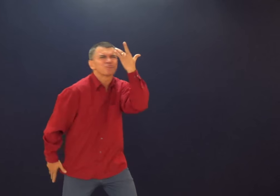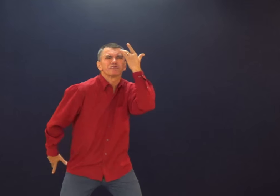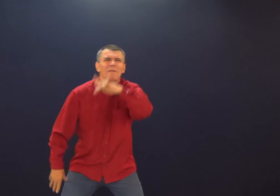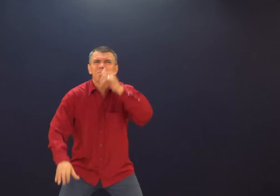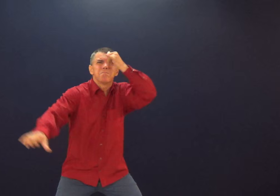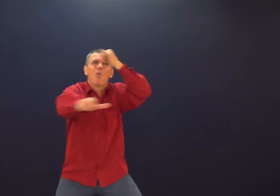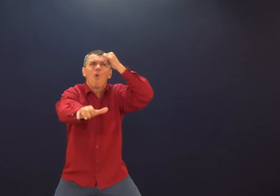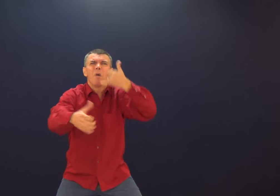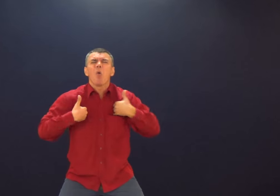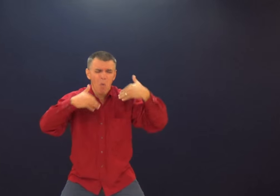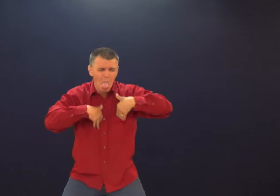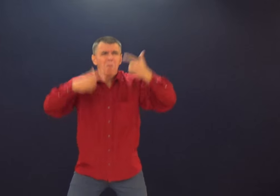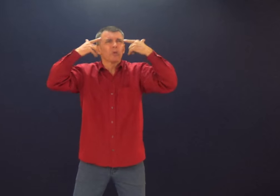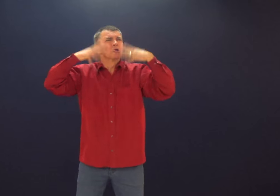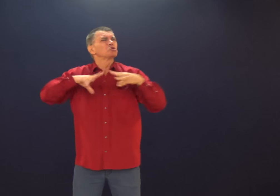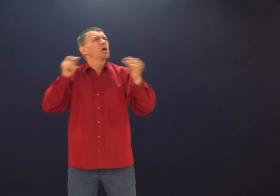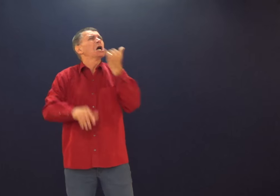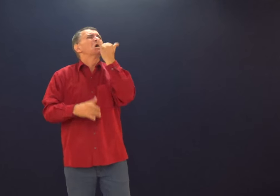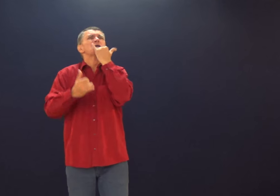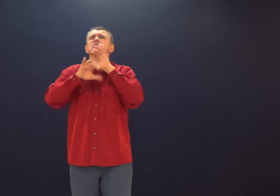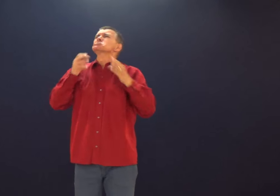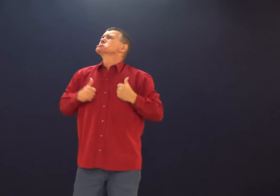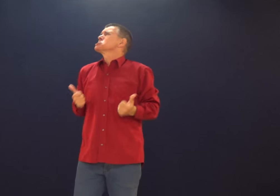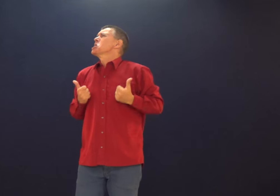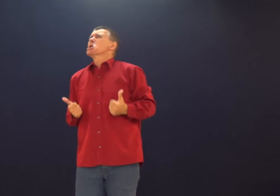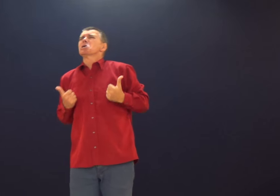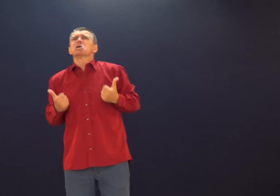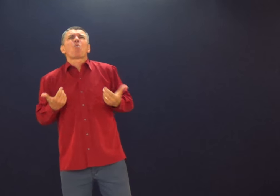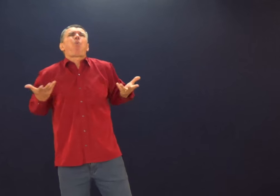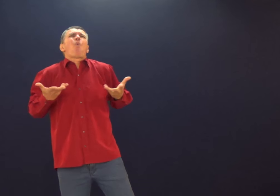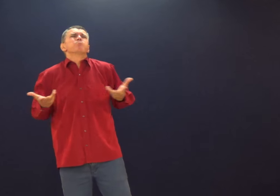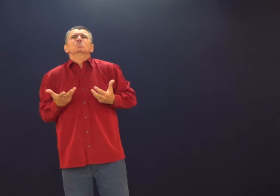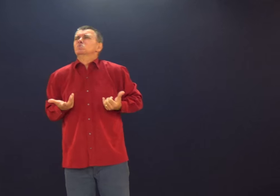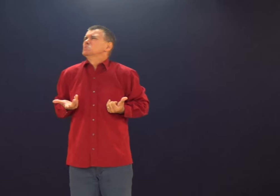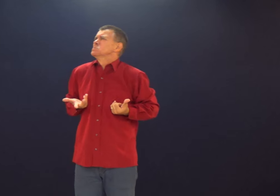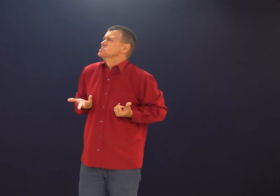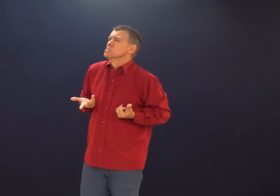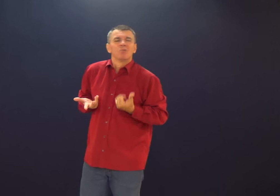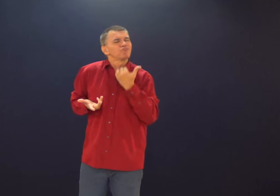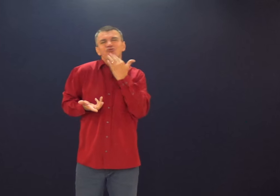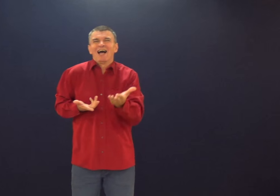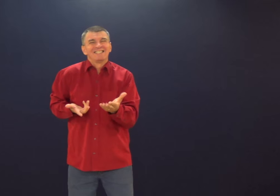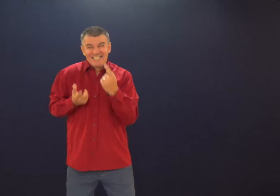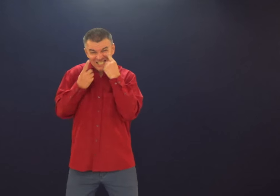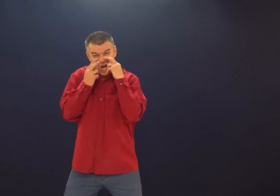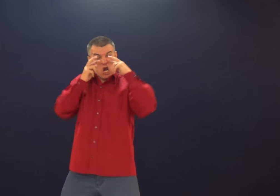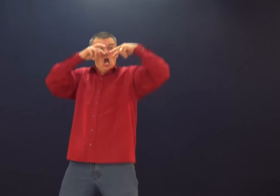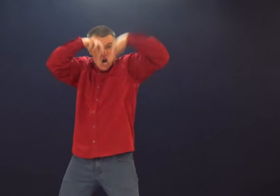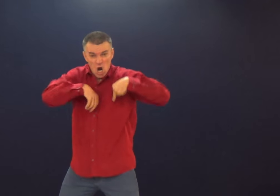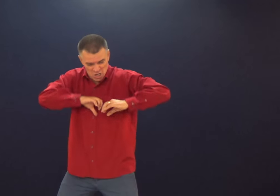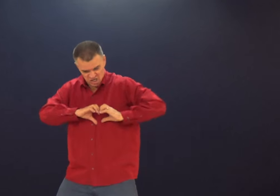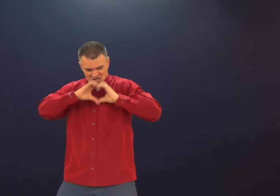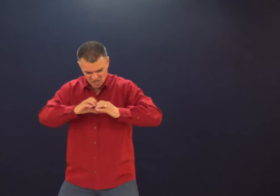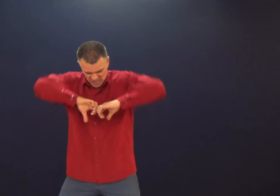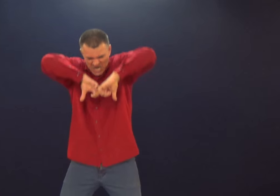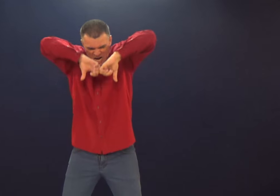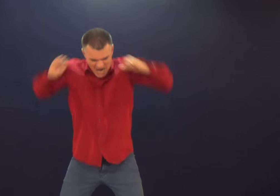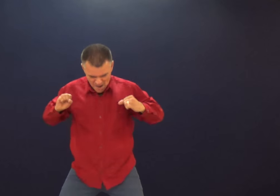Ah, eu acho que é verdade, puxa a vida, mas como que eu não percebi isso antes? Como assim? Eu não vi como eu estava